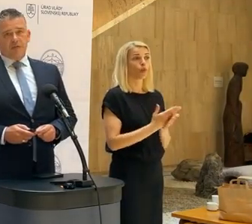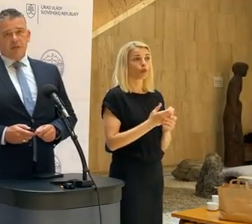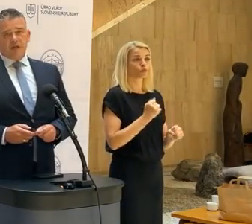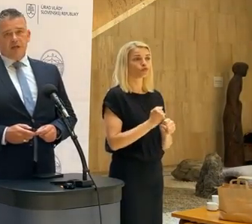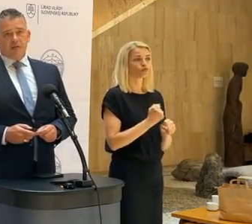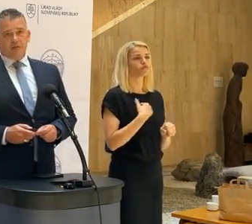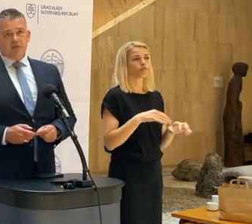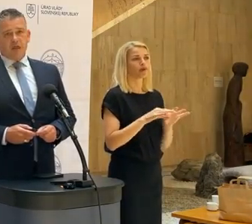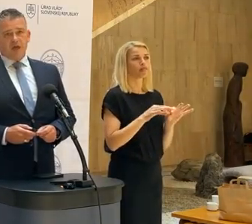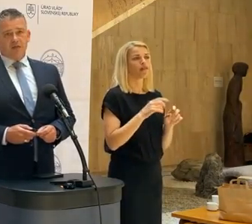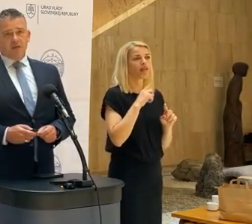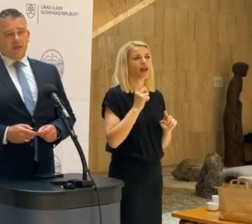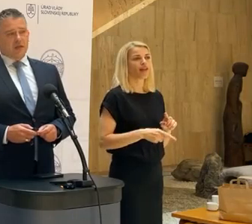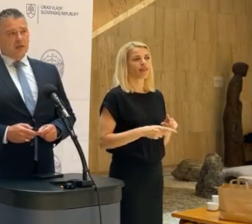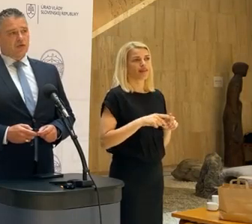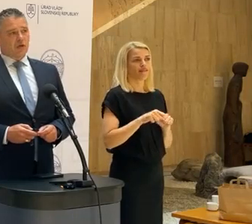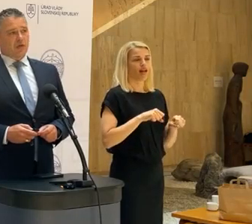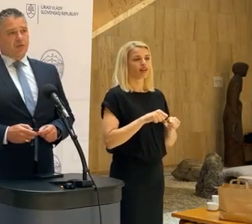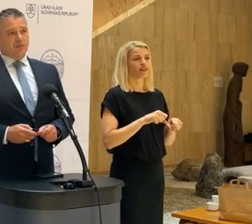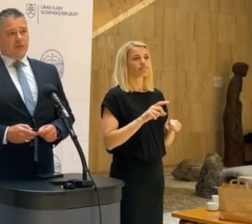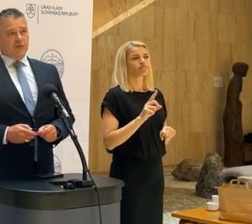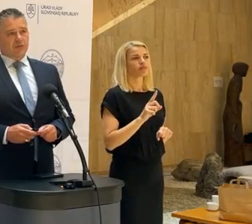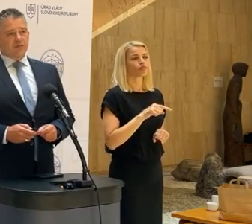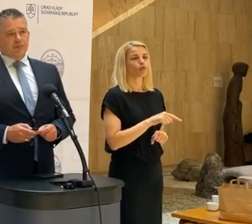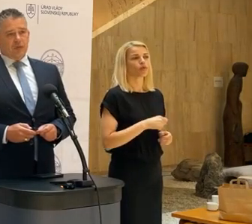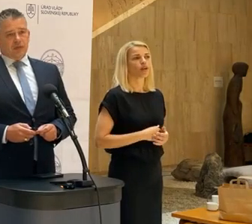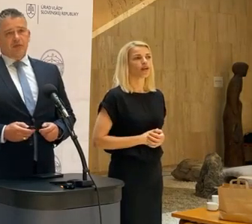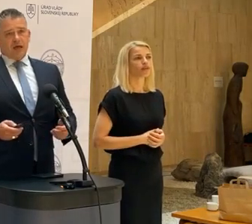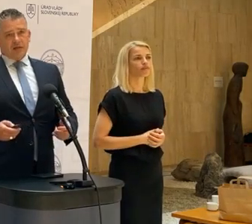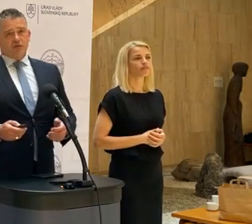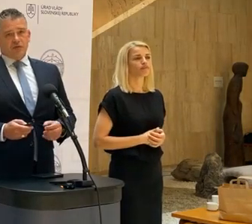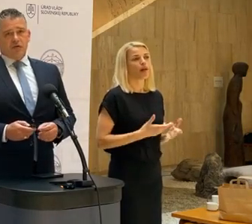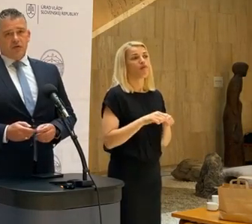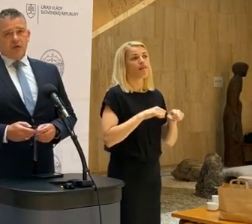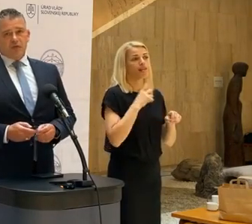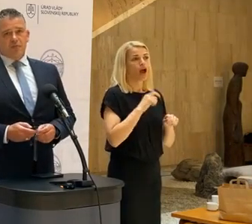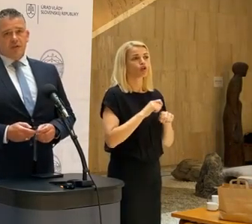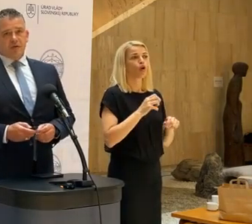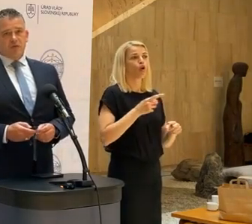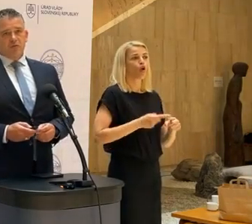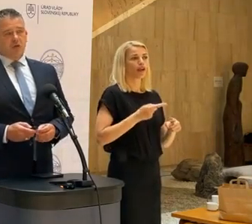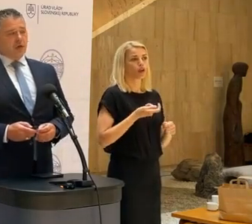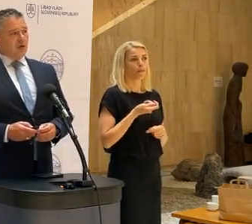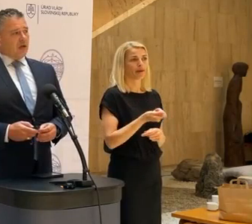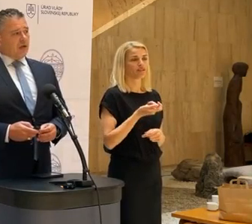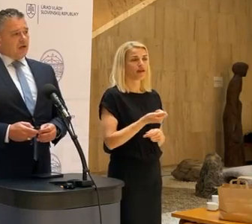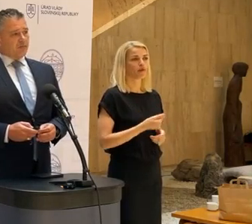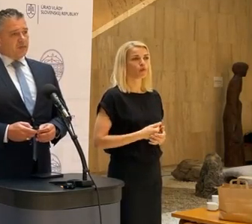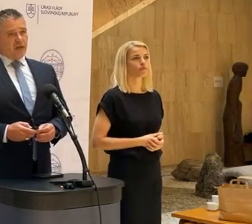pripravíme nariadenie vlády, kde vláda rozhodne o konkrétnom príspevku